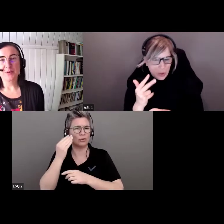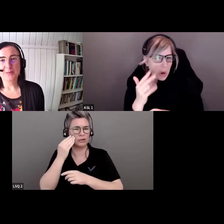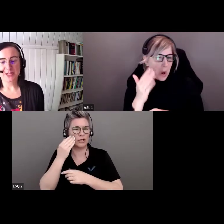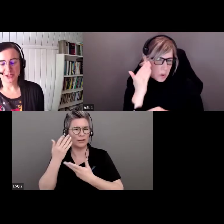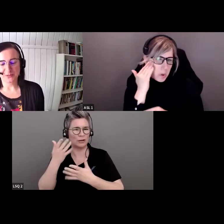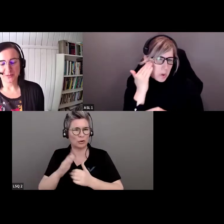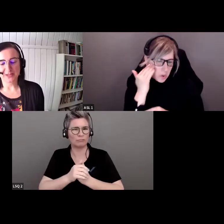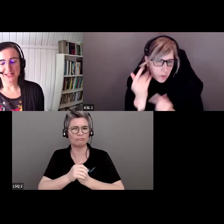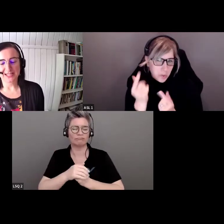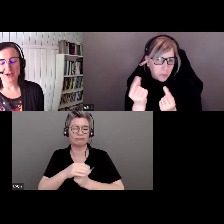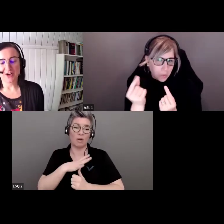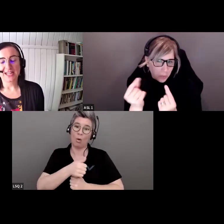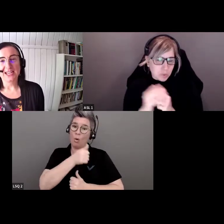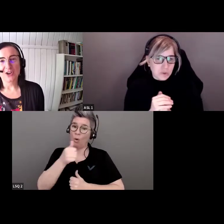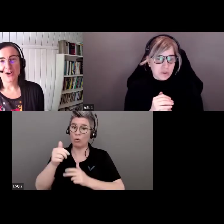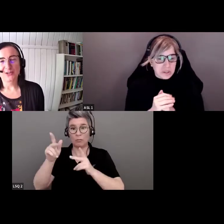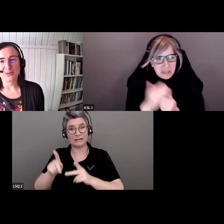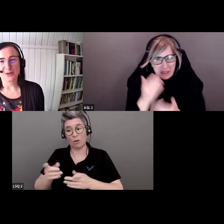certains, ce sera nouveau.